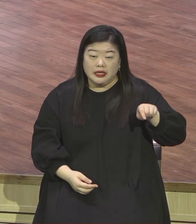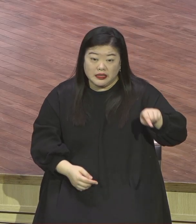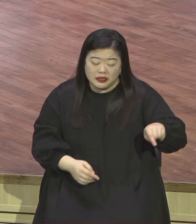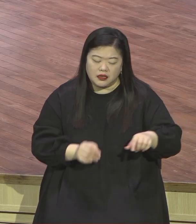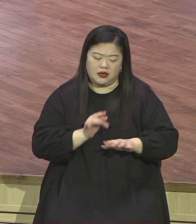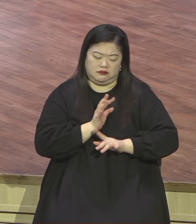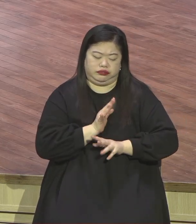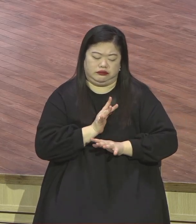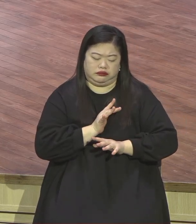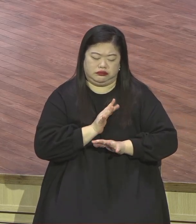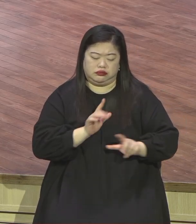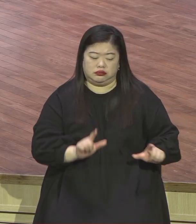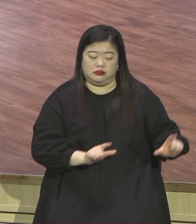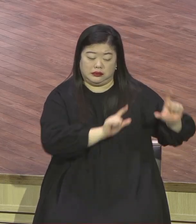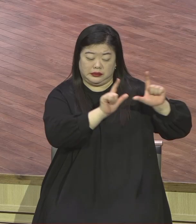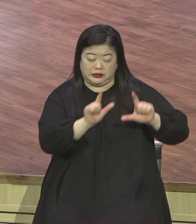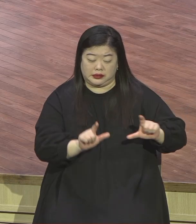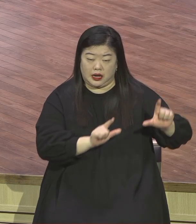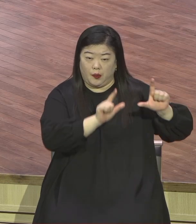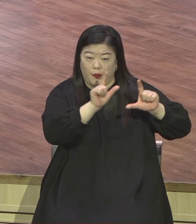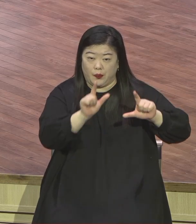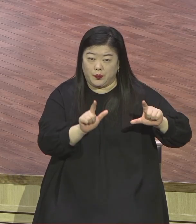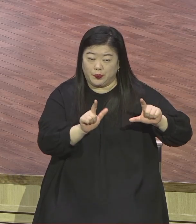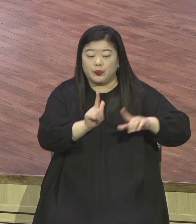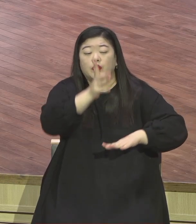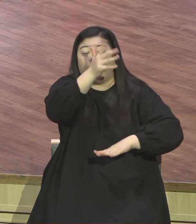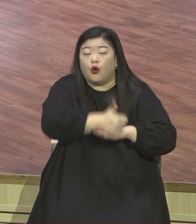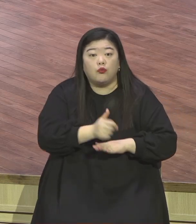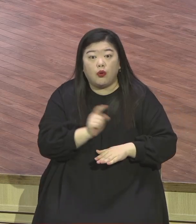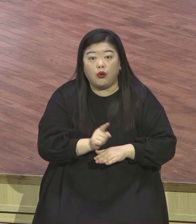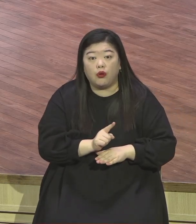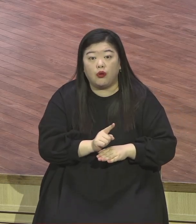영원한 멸망길 영원한 저주